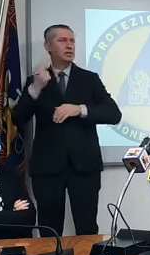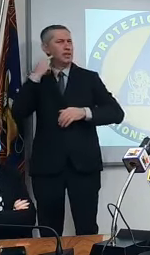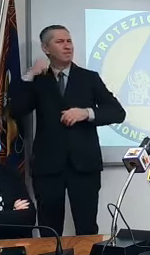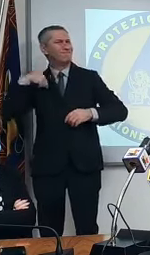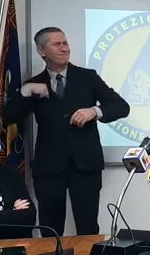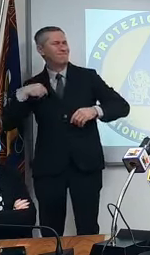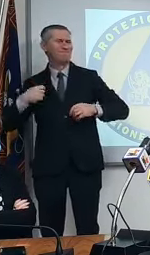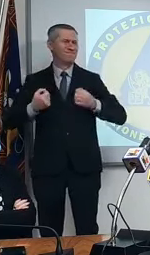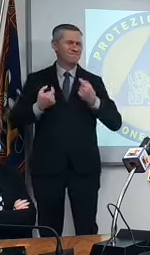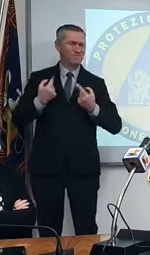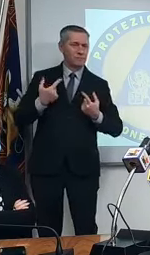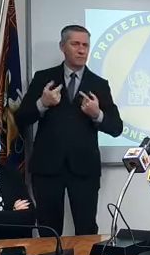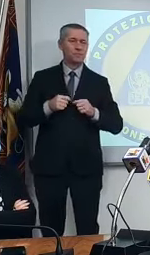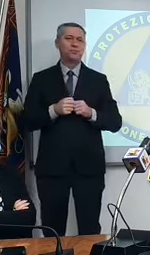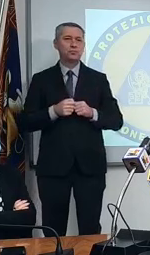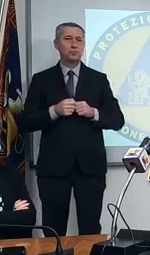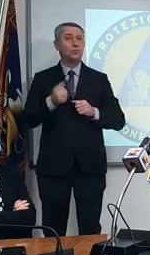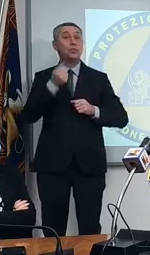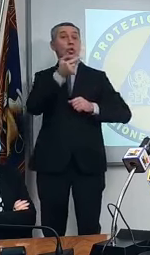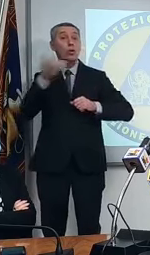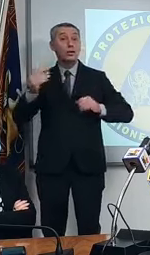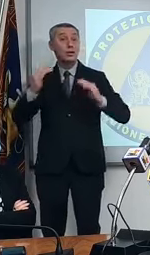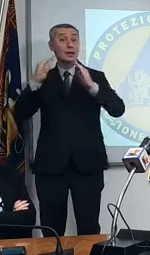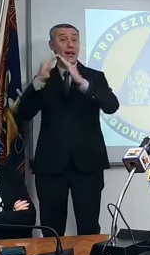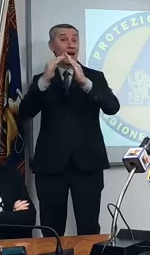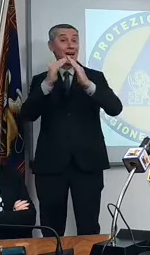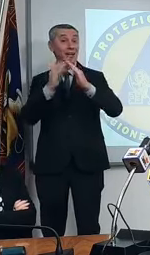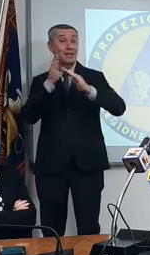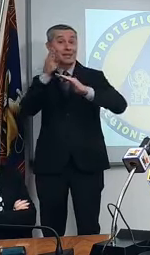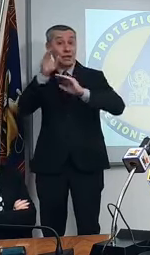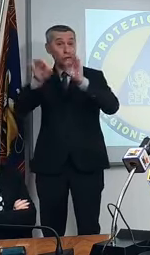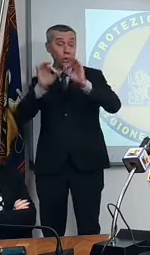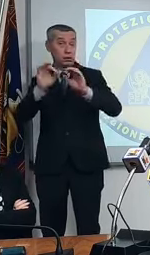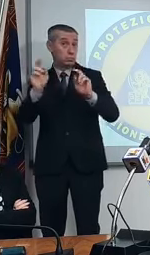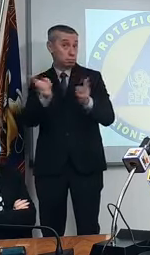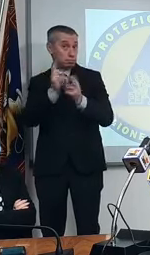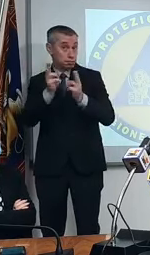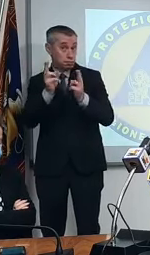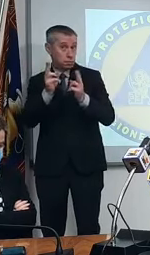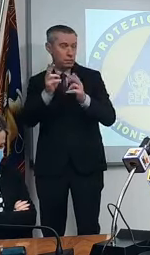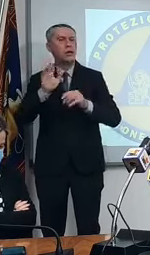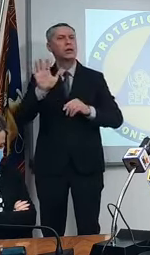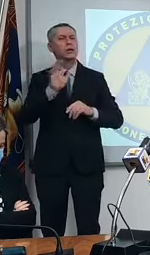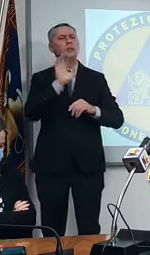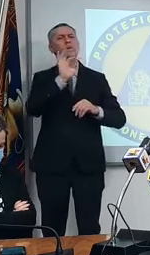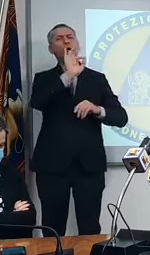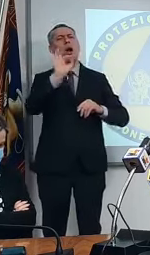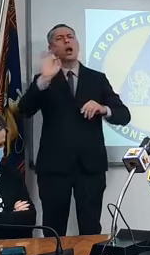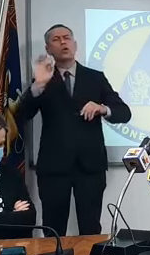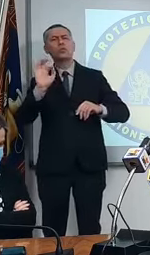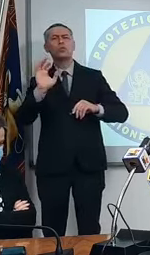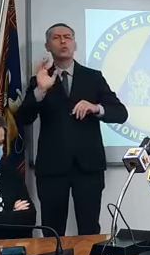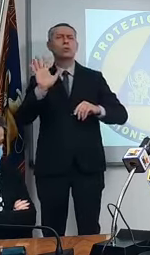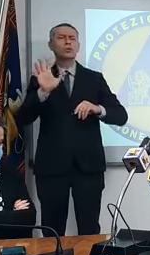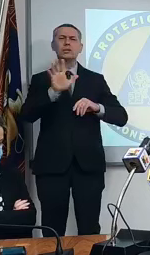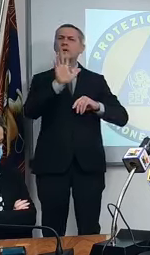Quanti non possono venire curati a casa? Lo diciamo perché spesso sembra che ci sia qualcuno che